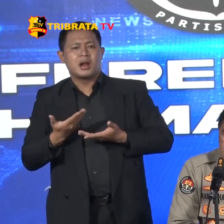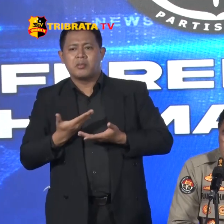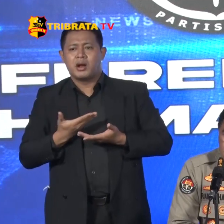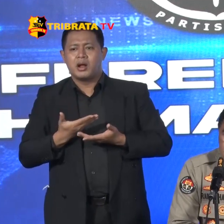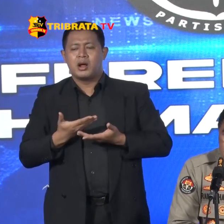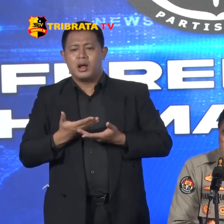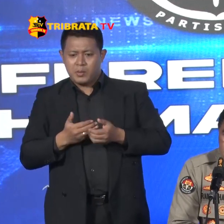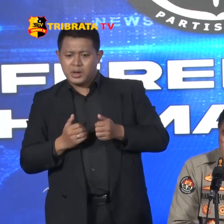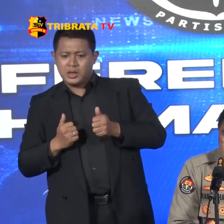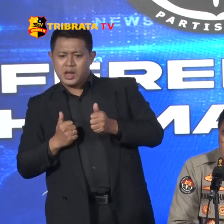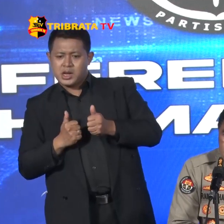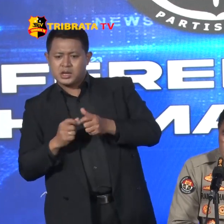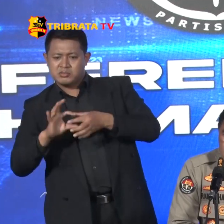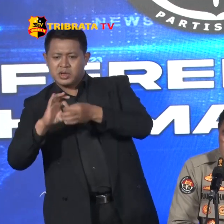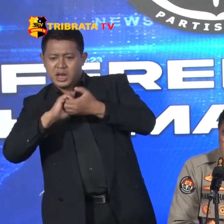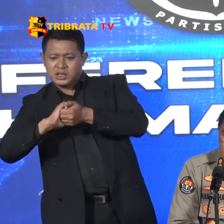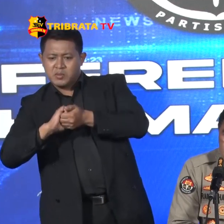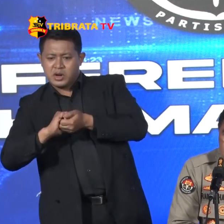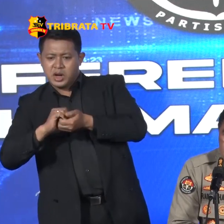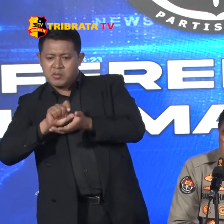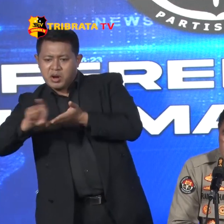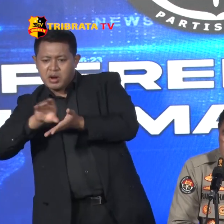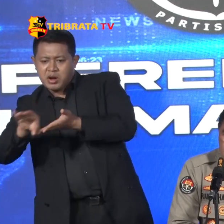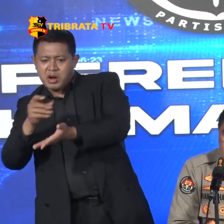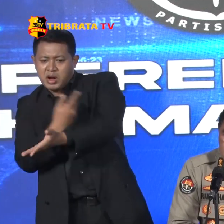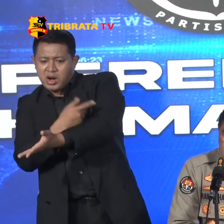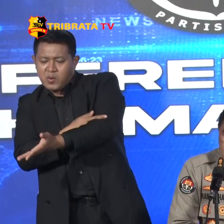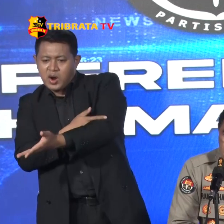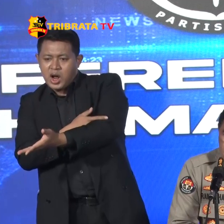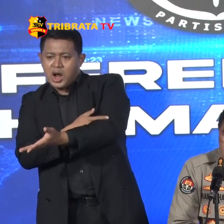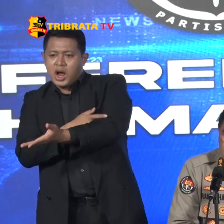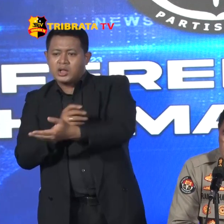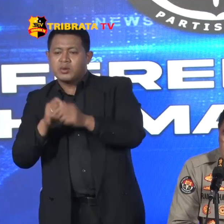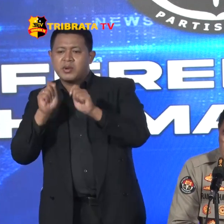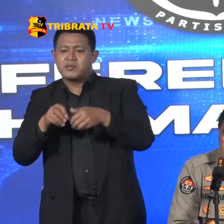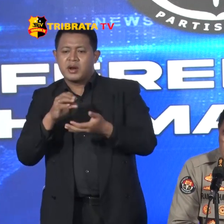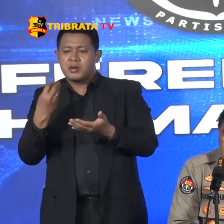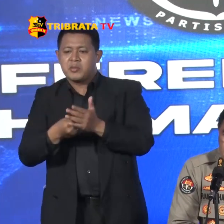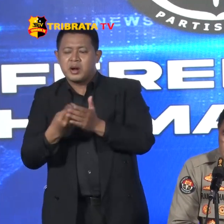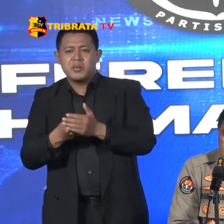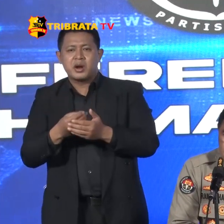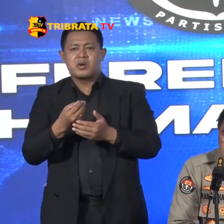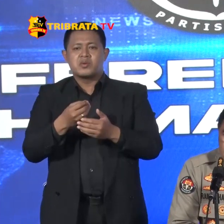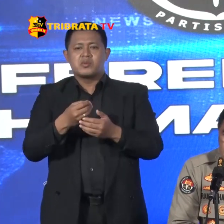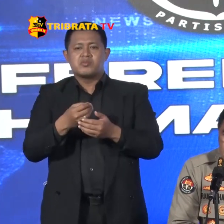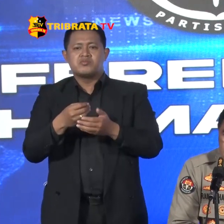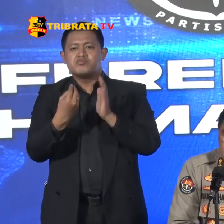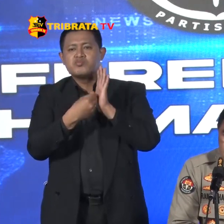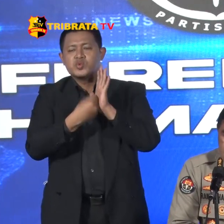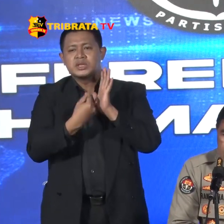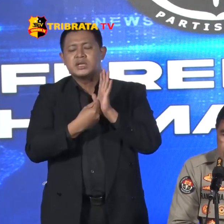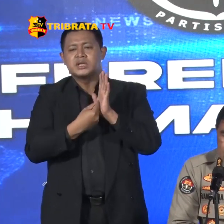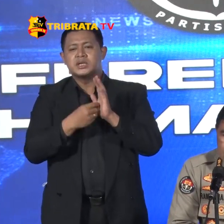Dia Dengan Pengendar Nakobat Atau Penyalahgunaan Memenang Dengan Memanfaatkan Barang-barang Bukti Nakotika